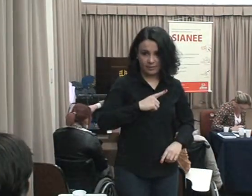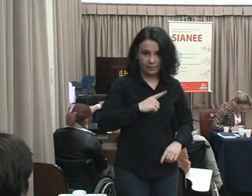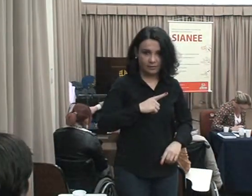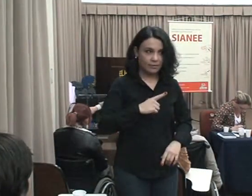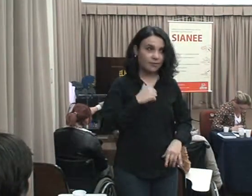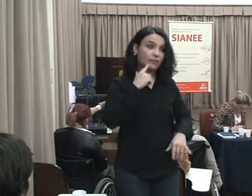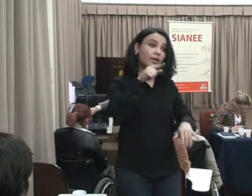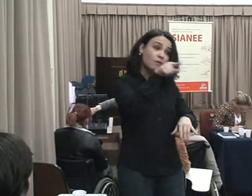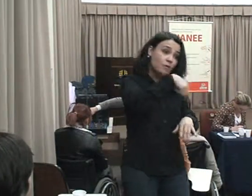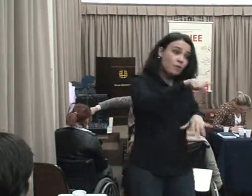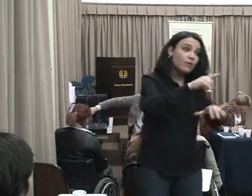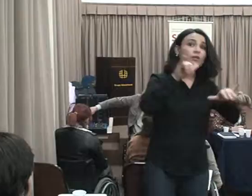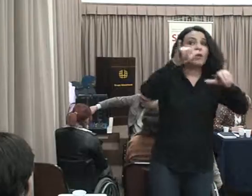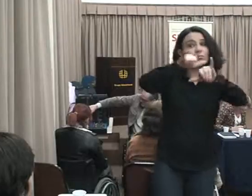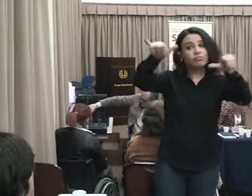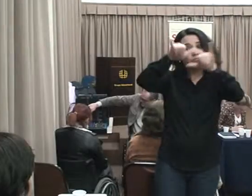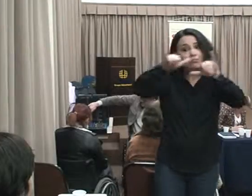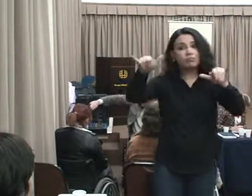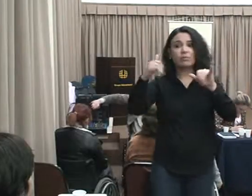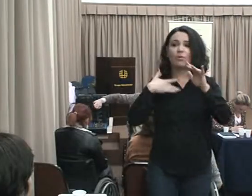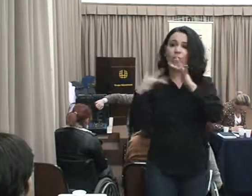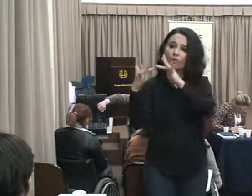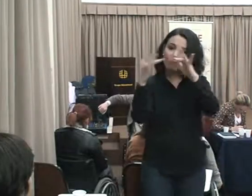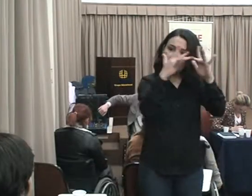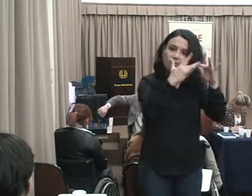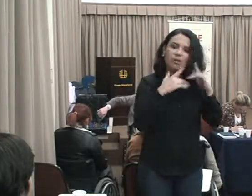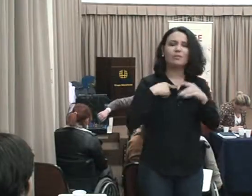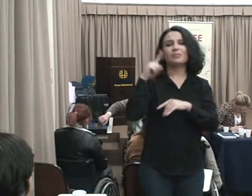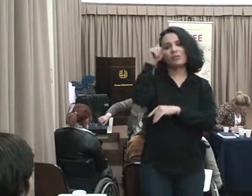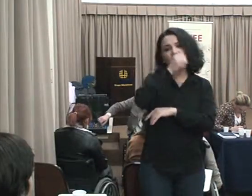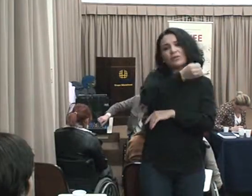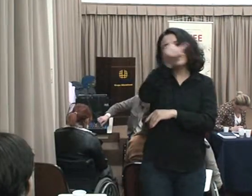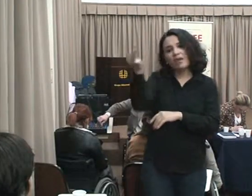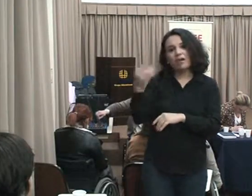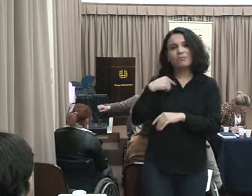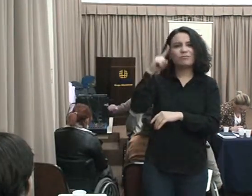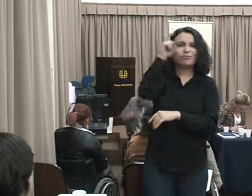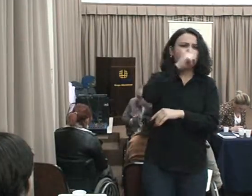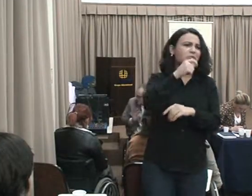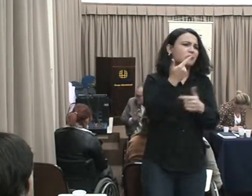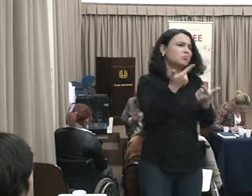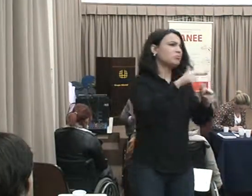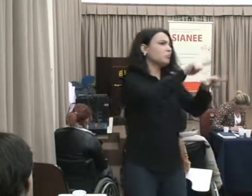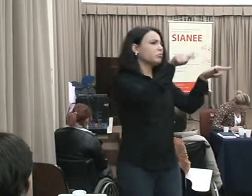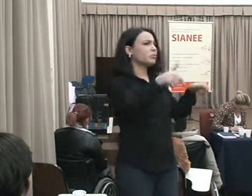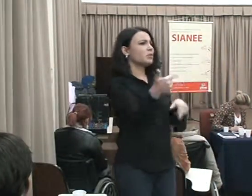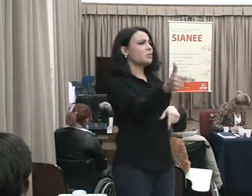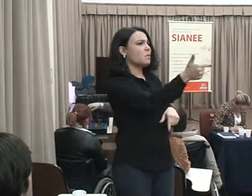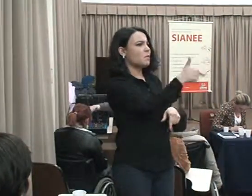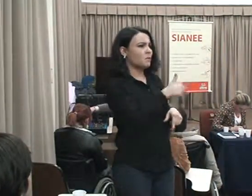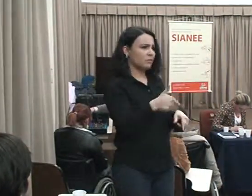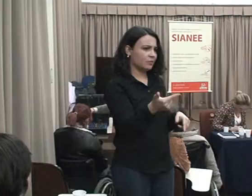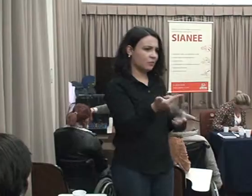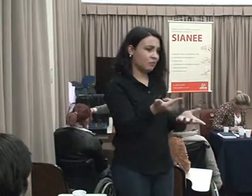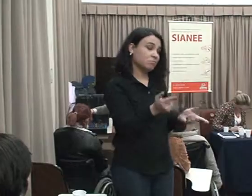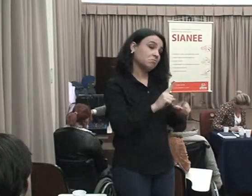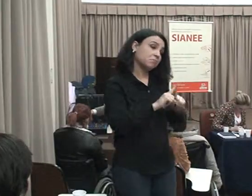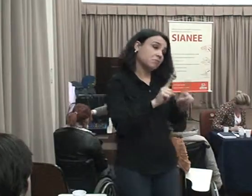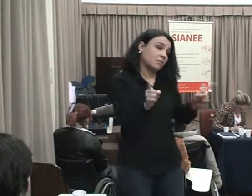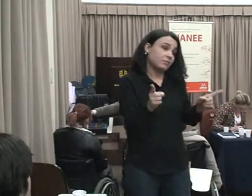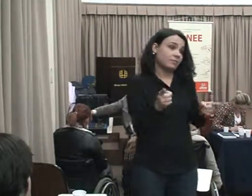Vamos, né? Entrar junto Mas é difícil Eles falam Não tem e-mail Mas eu falei A boca